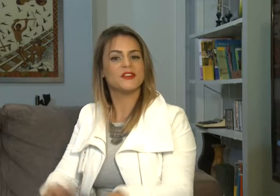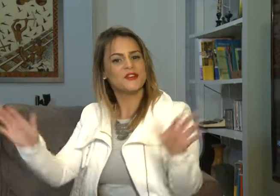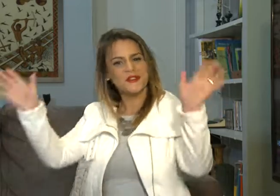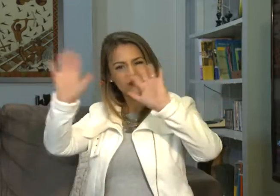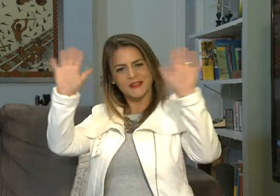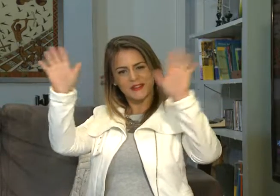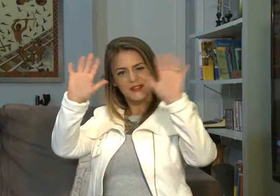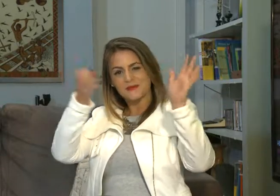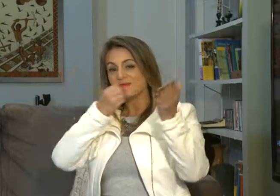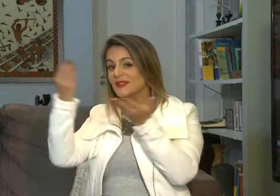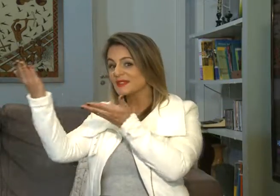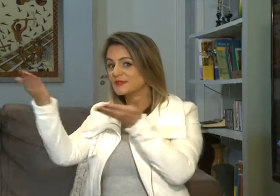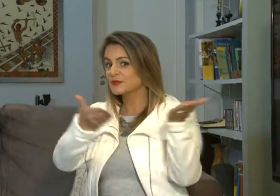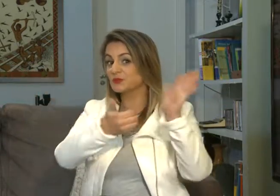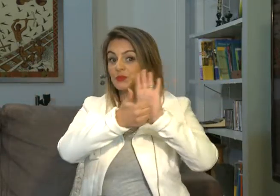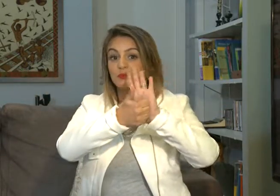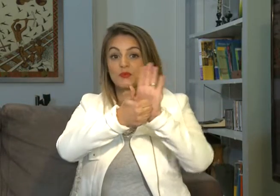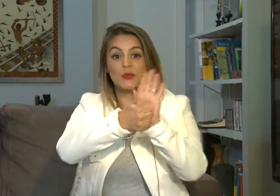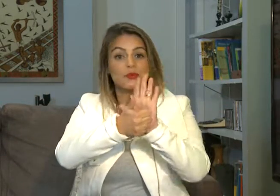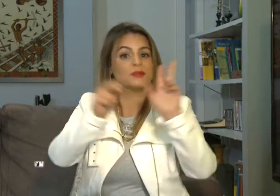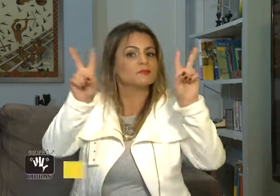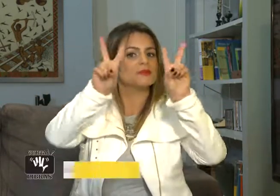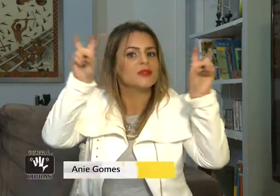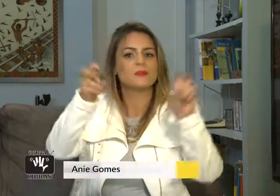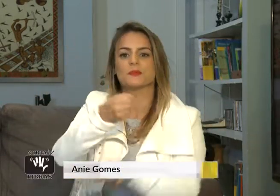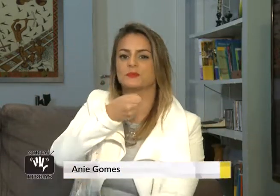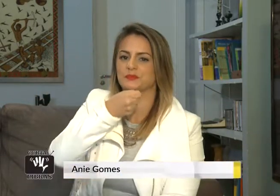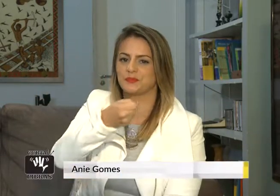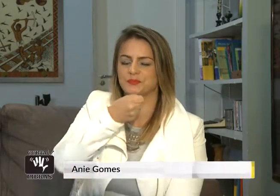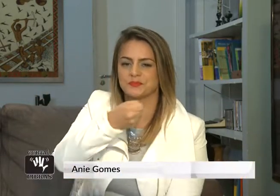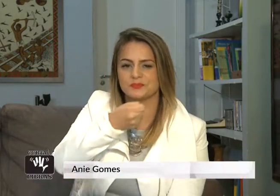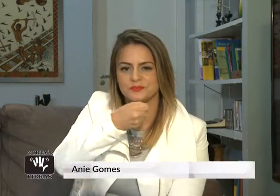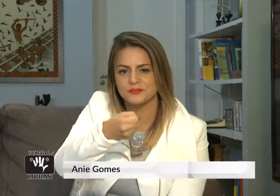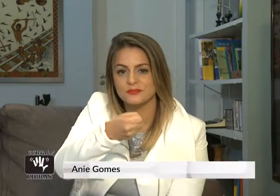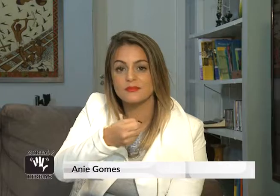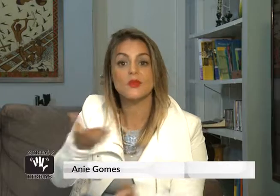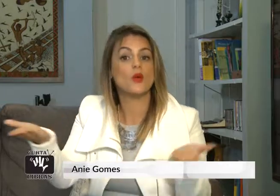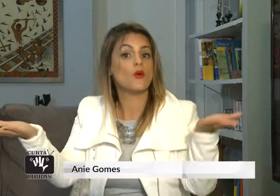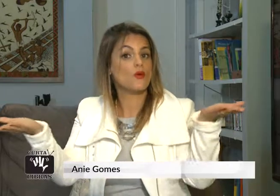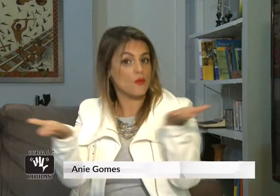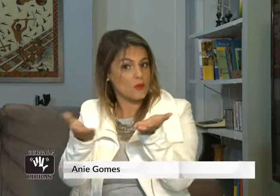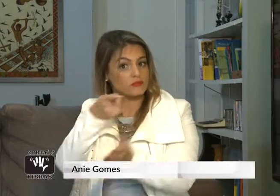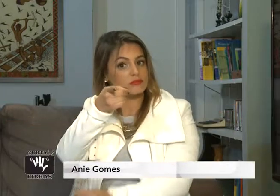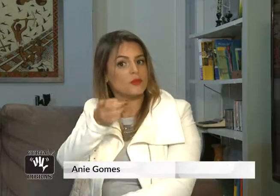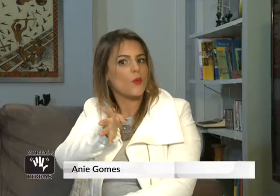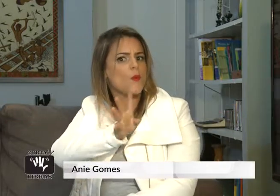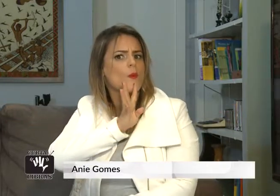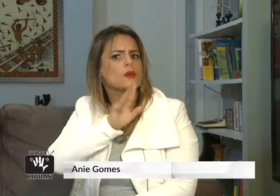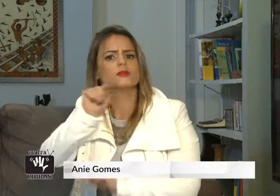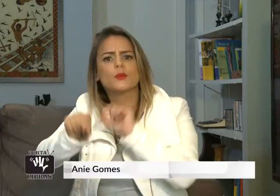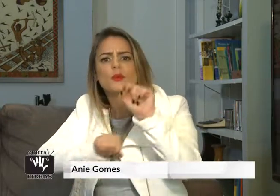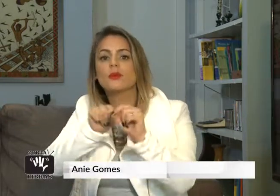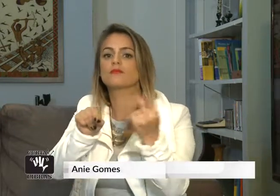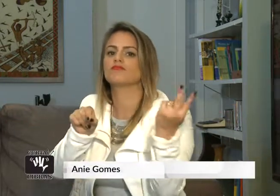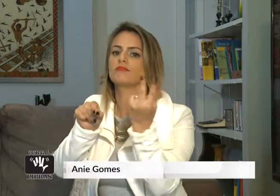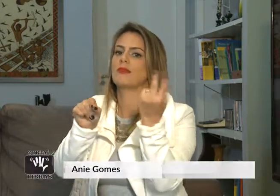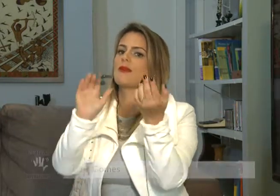Olá, bem-vindo ao Curta Libras. Hoje conheceremos um casal onde a